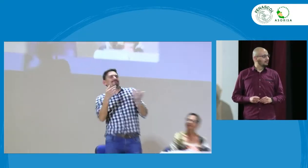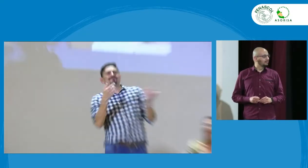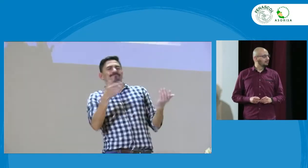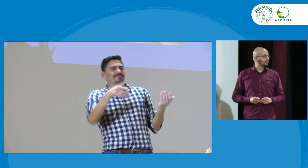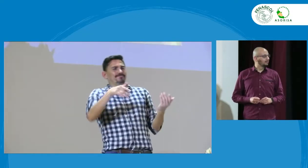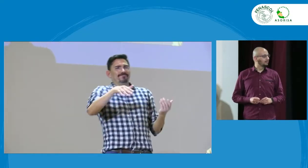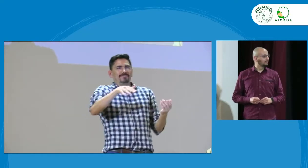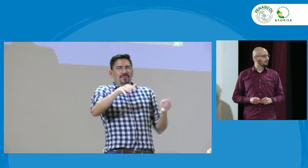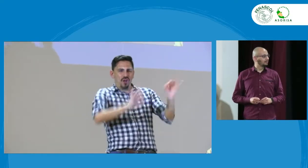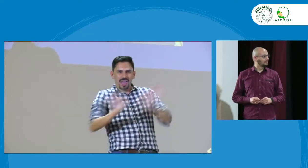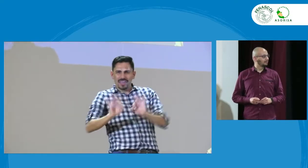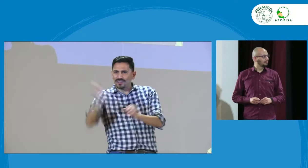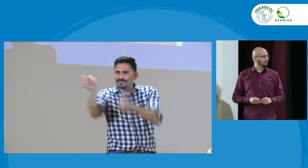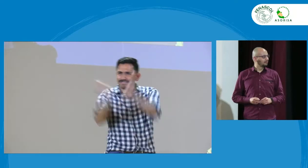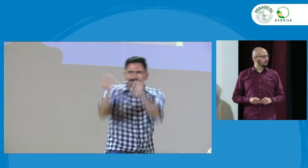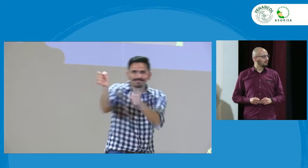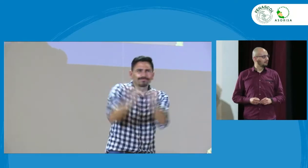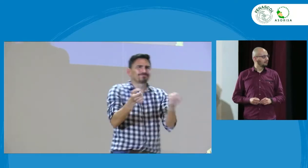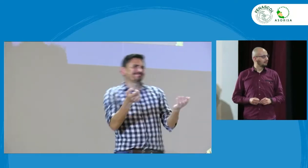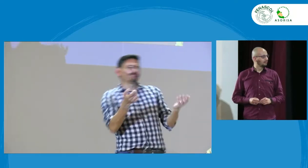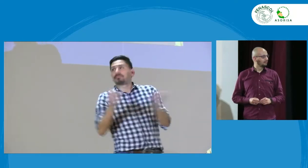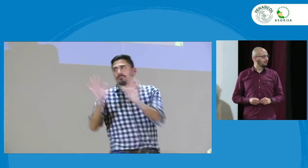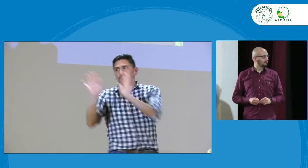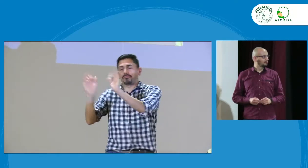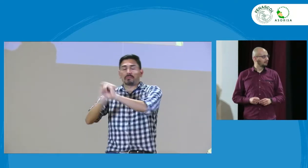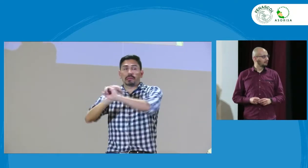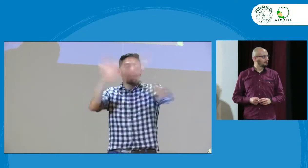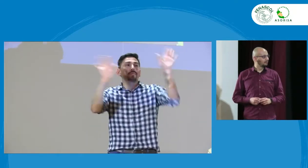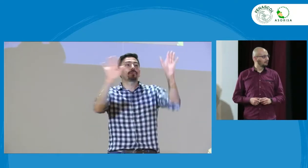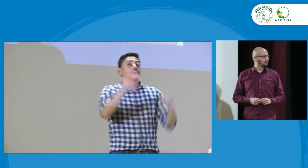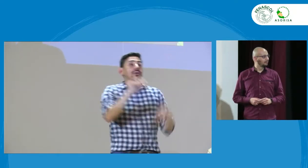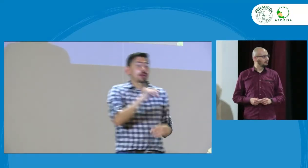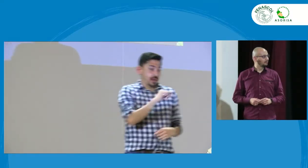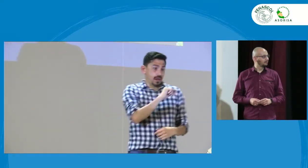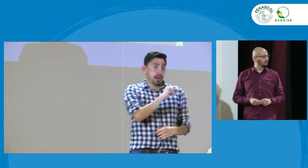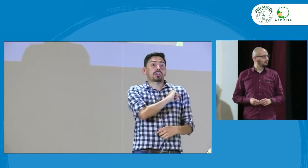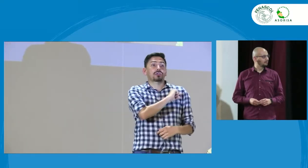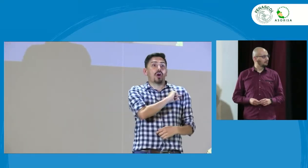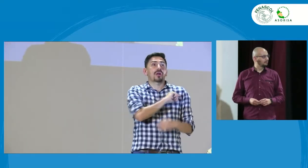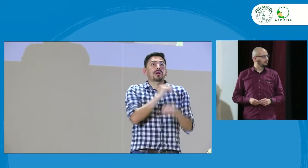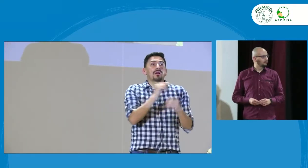entonces en cuanto a este tema que nos planteas de la organización educativa como tal